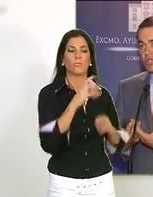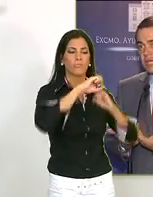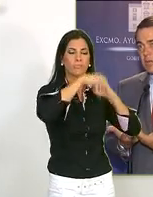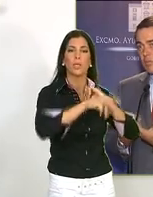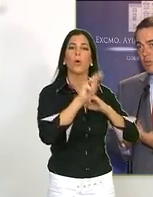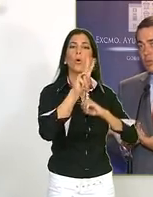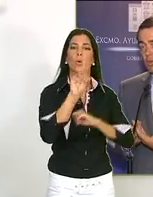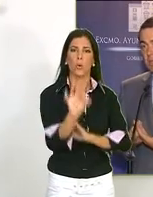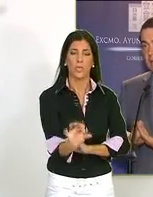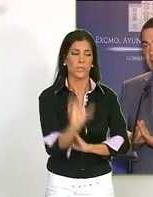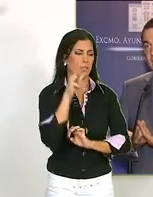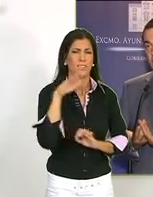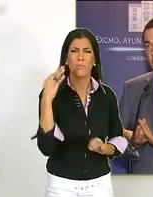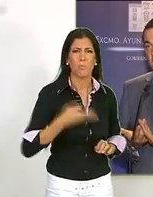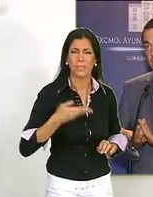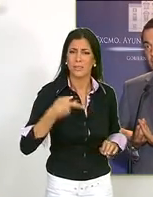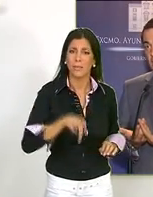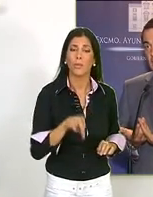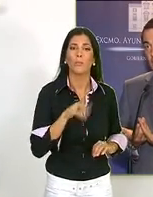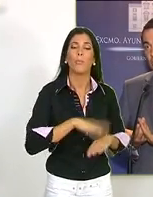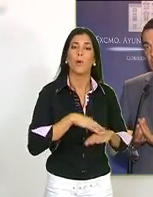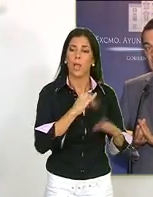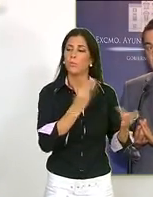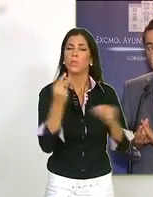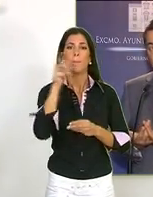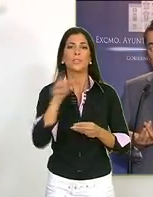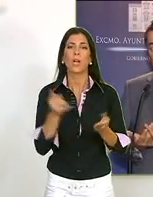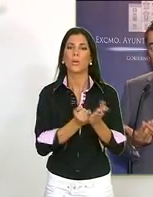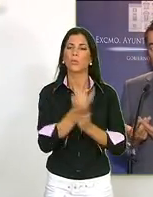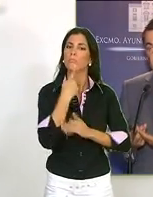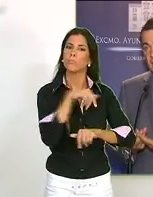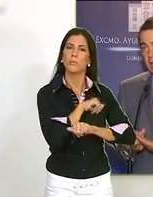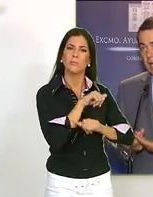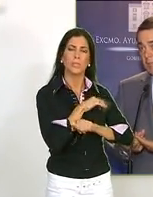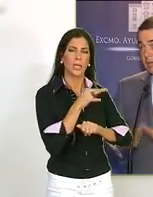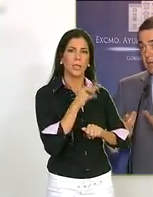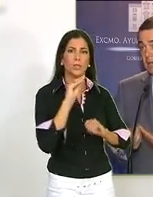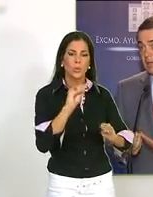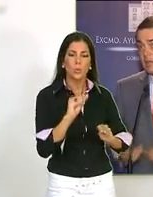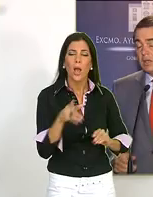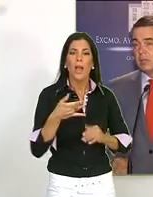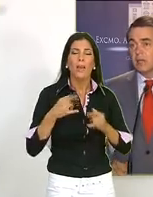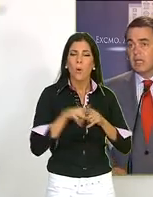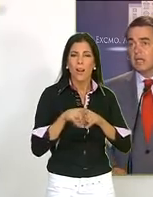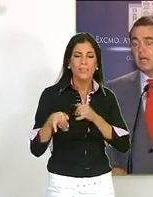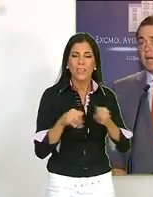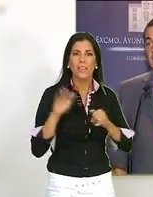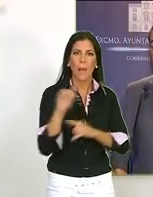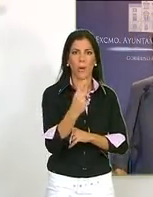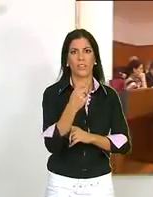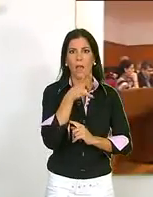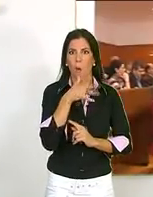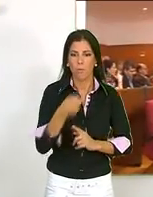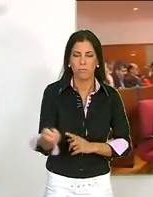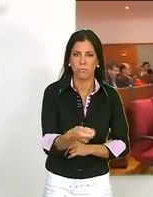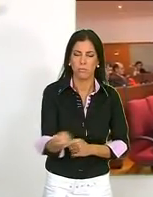todas las obras ante las conducciones de la presa de Rules, fundamentalmente porque son muchos los agricultores que esperan poder